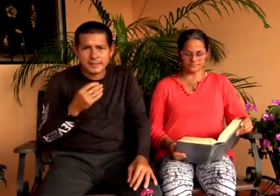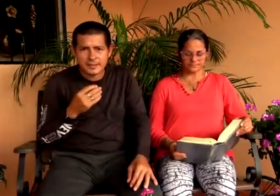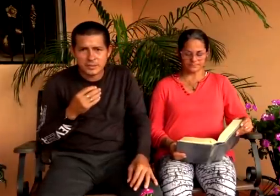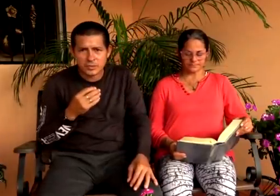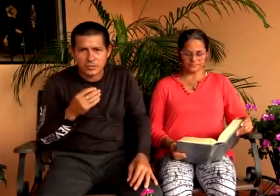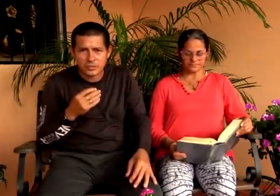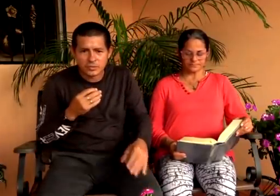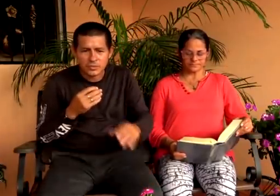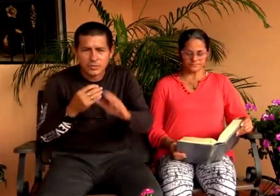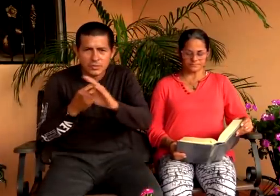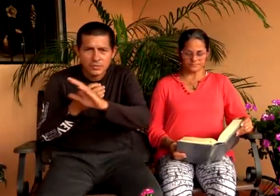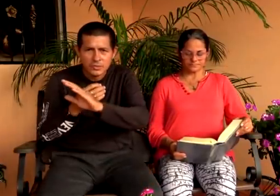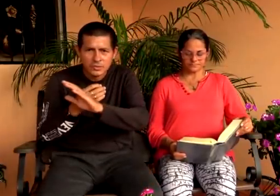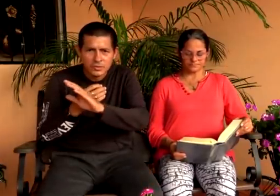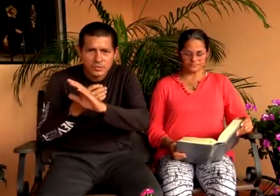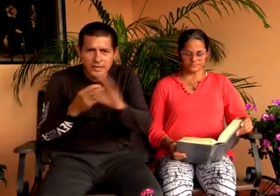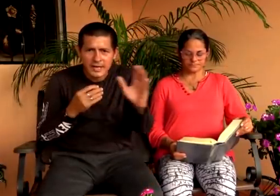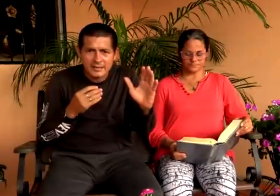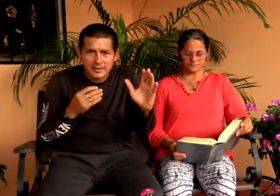iglesia de Cristo